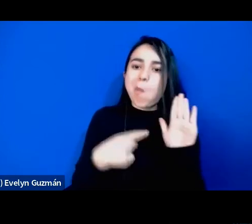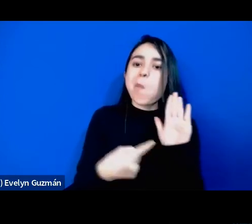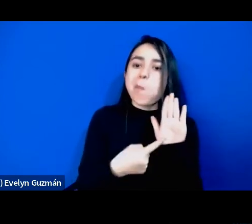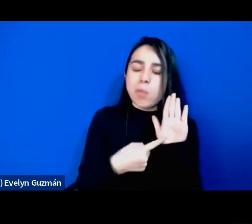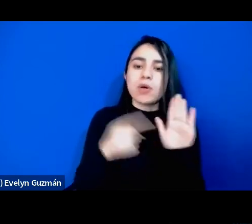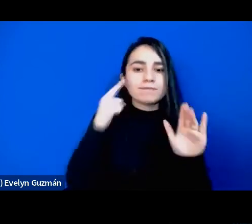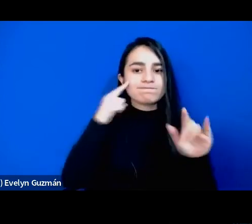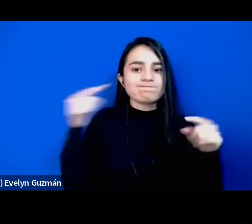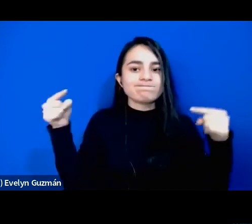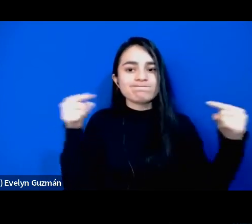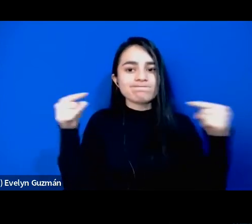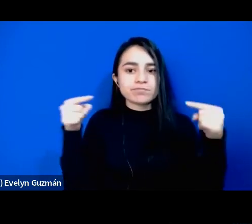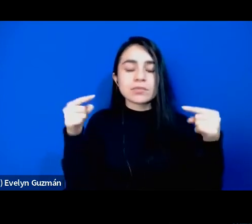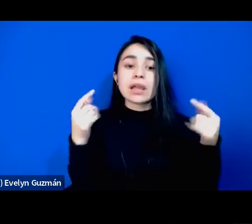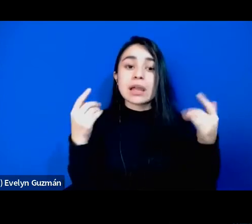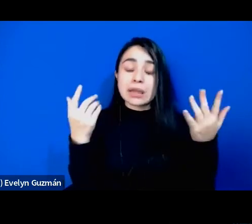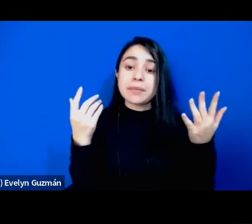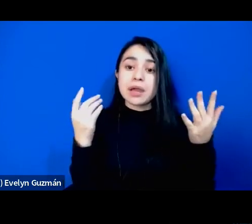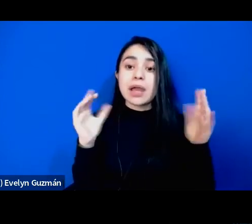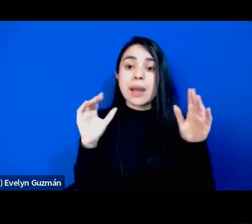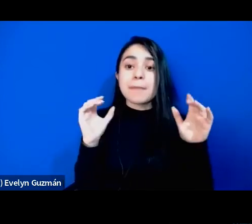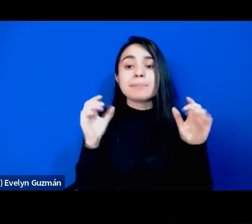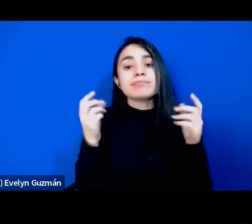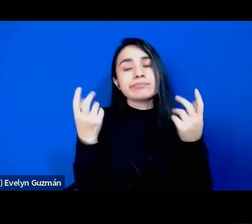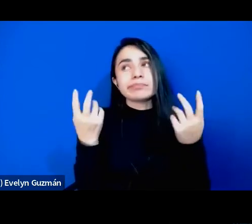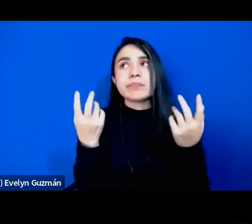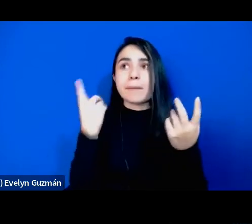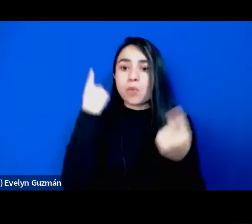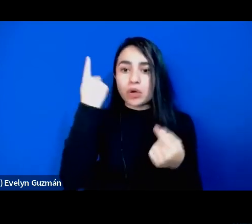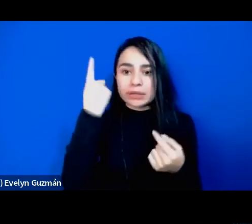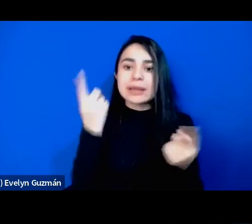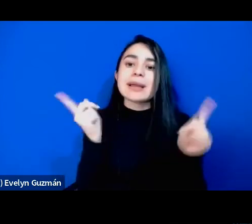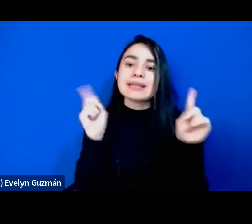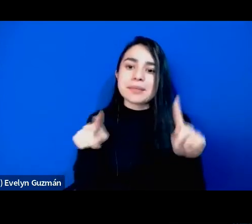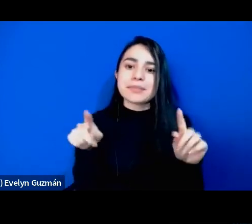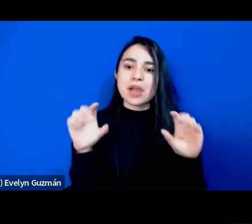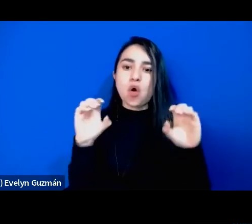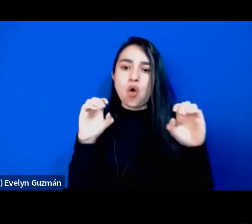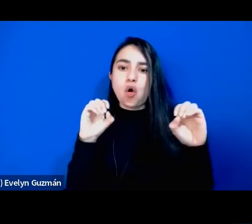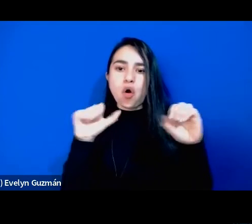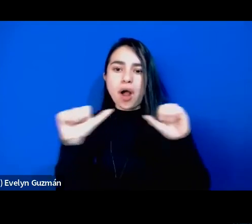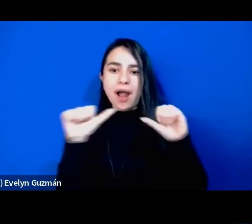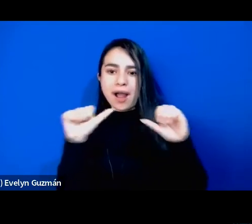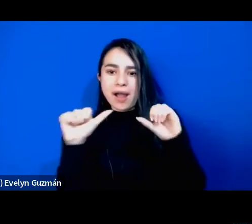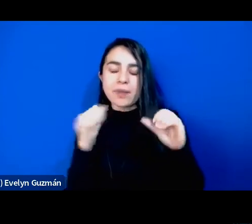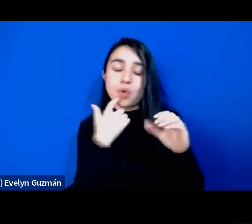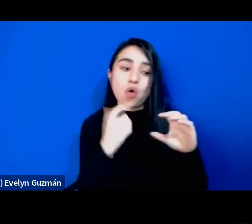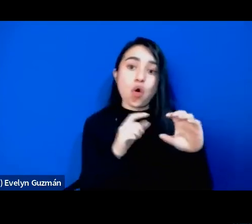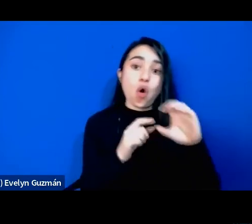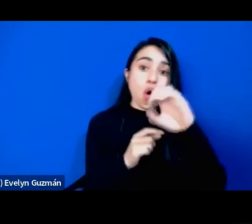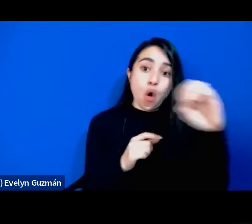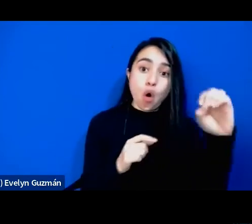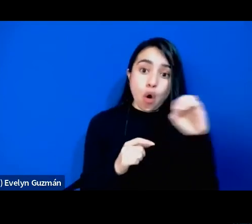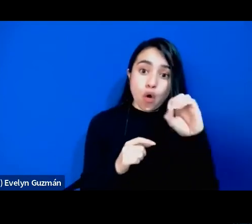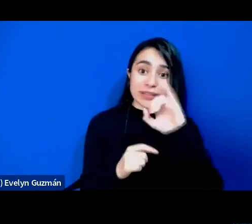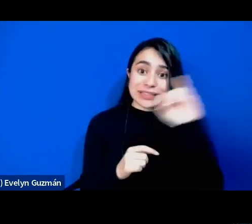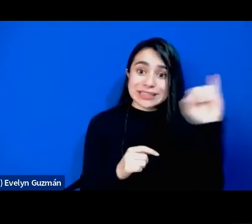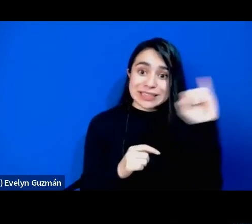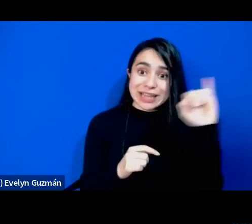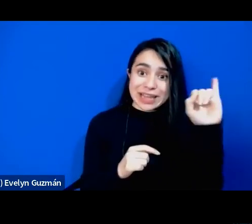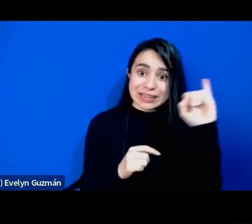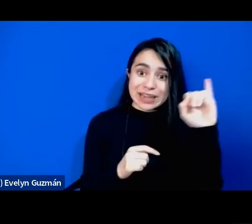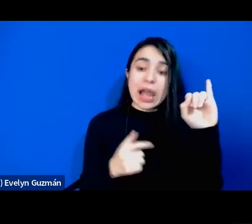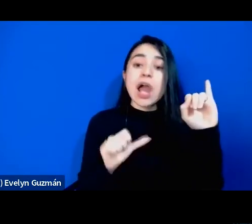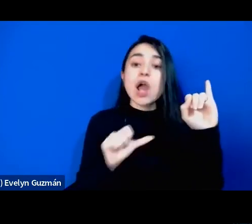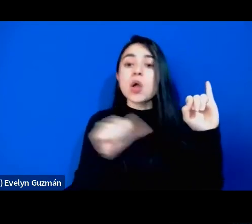entre hombres, porque eran también tensiones de género, Franklin, entre hombres de izquierda y hombres corteros de